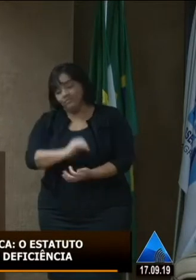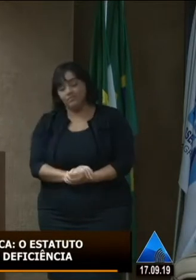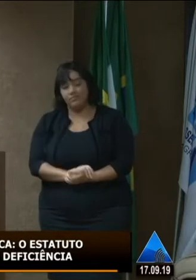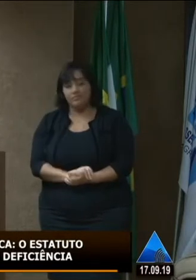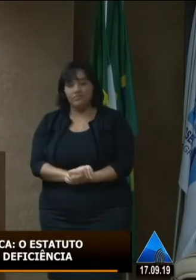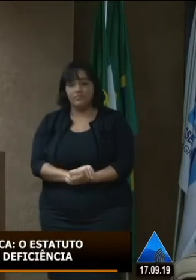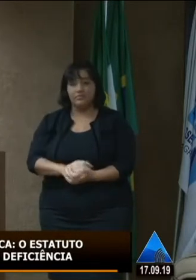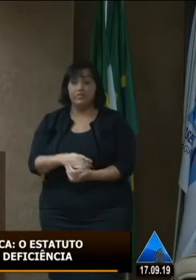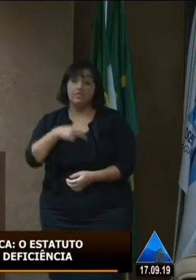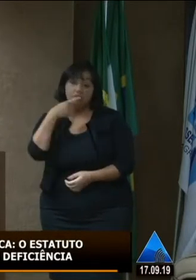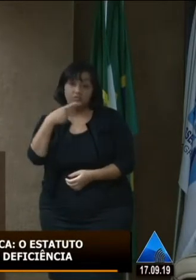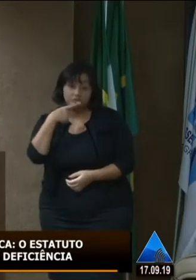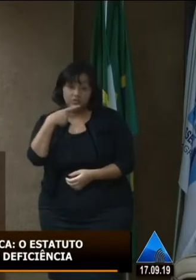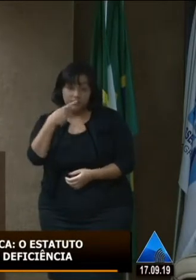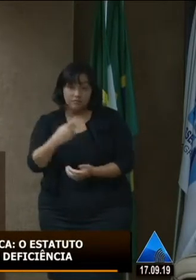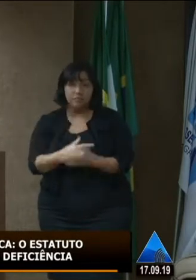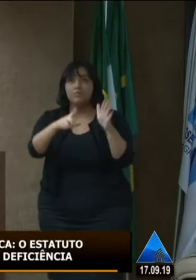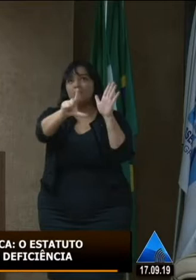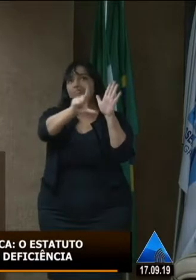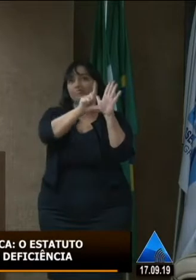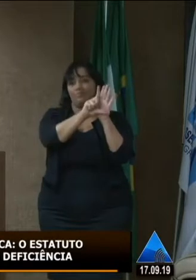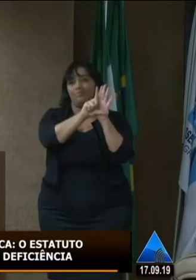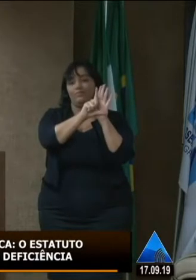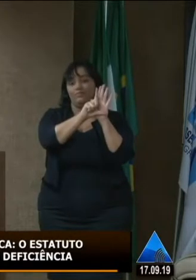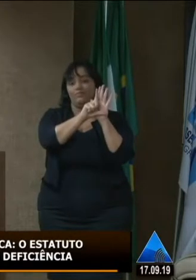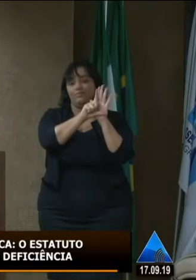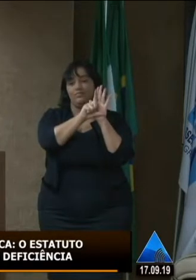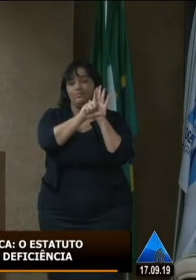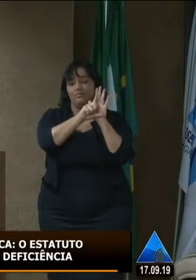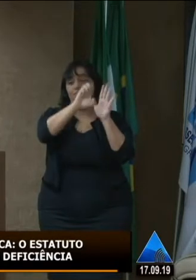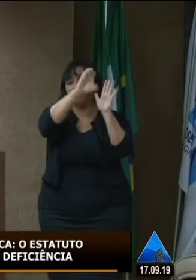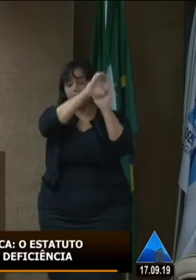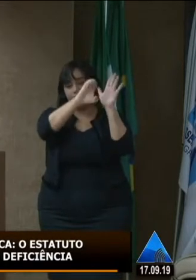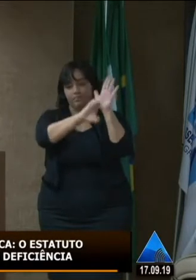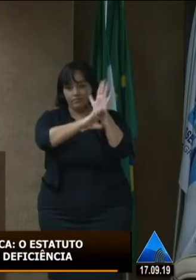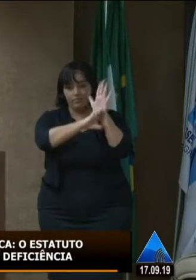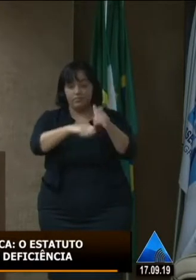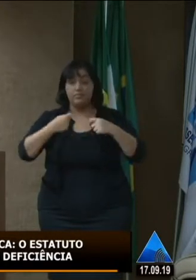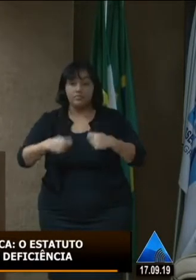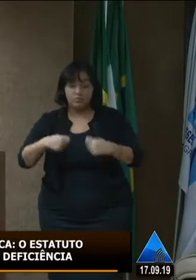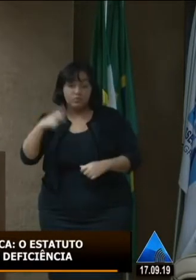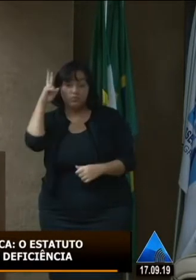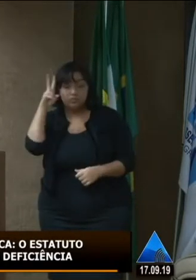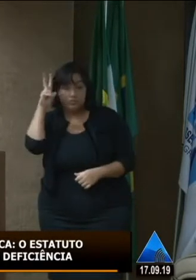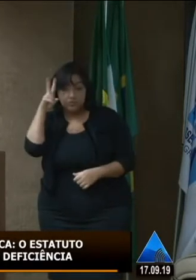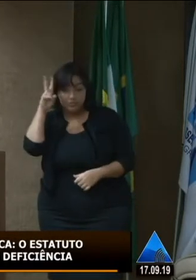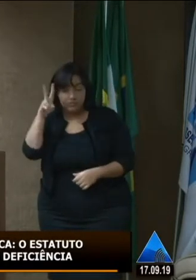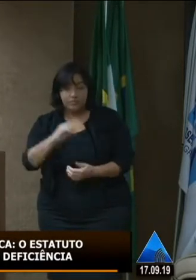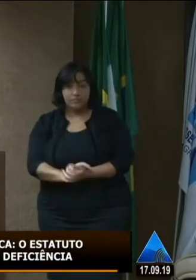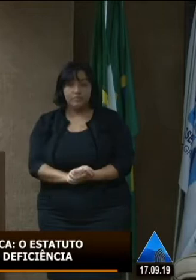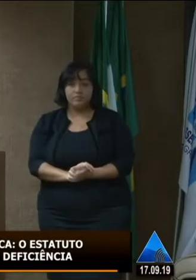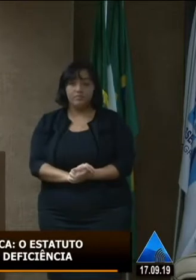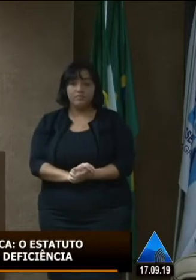falar sobre leis sobre estatuto é preciso lembrar que antes de tudo